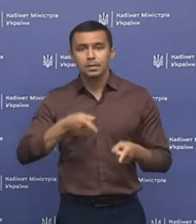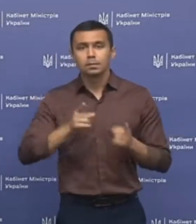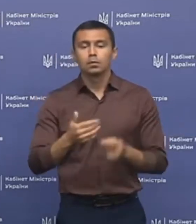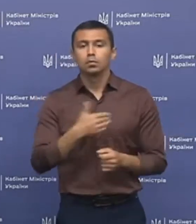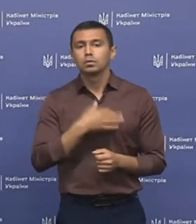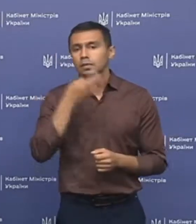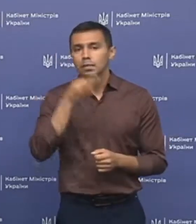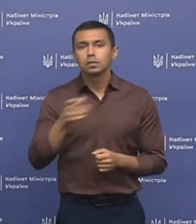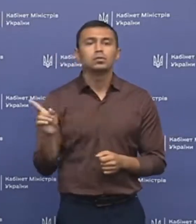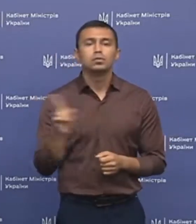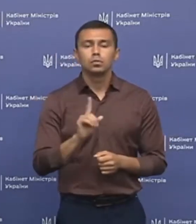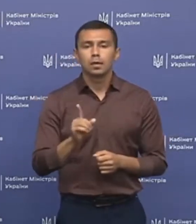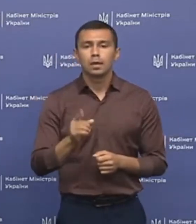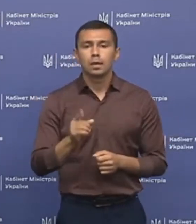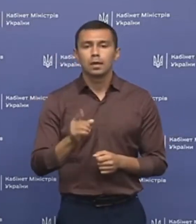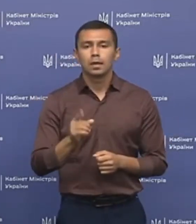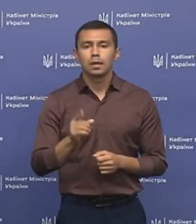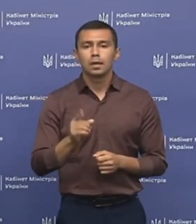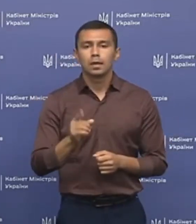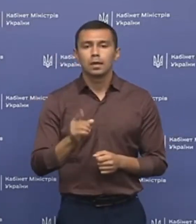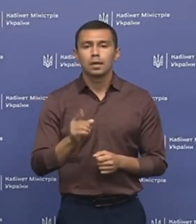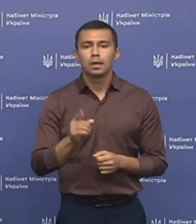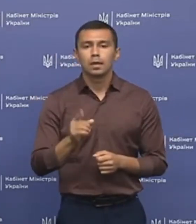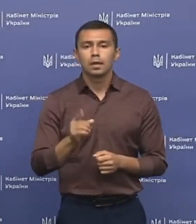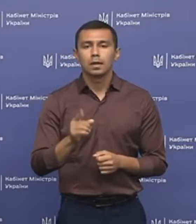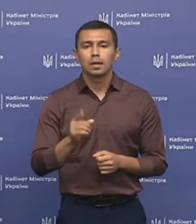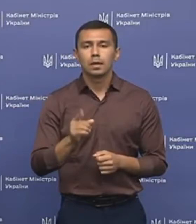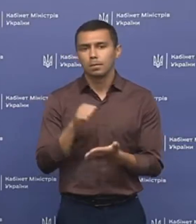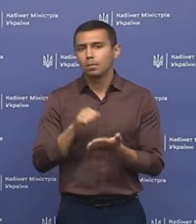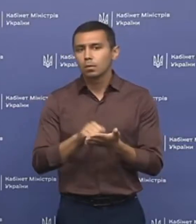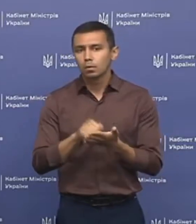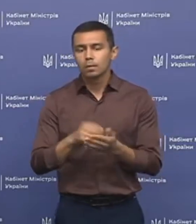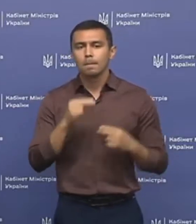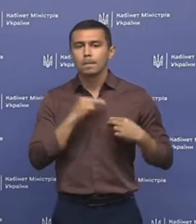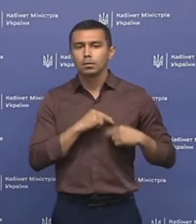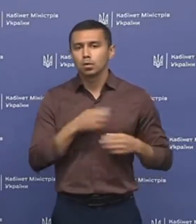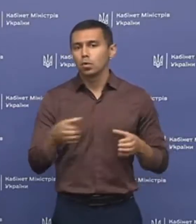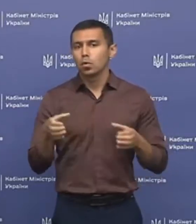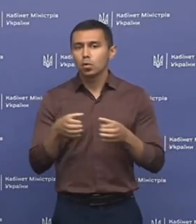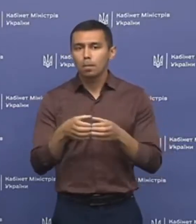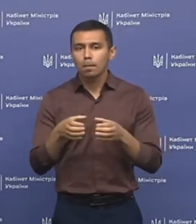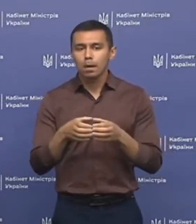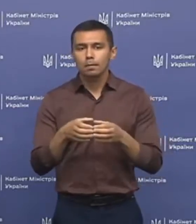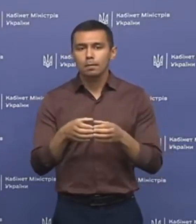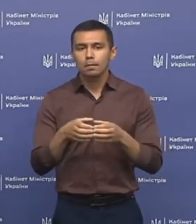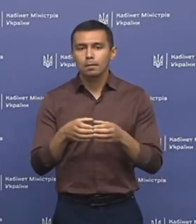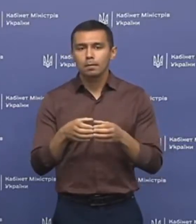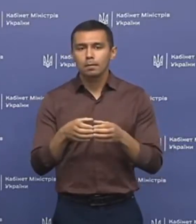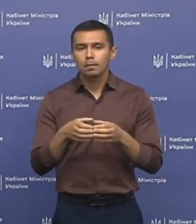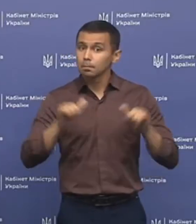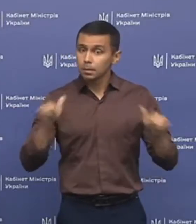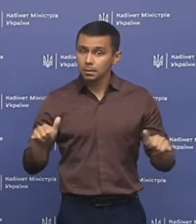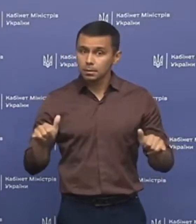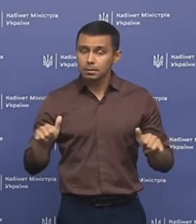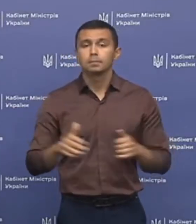Насправді хочу сказати, що над протоколом, над оновленим протоколом працює група фахівців.